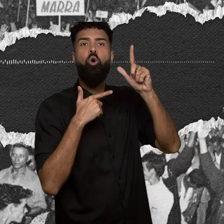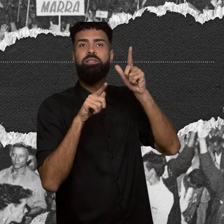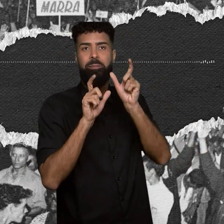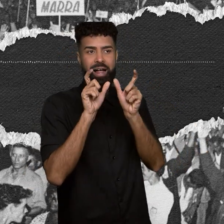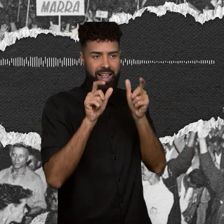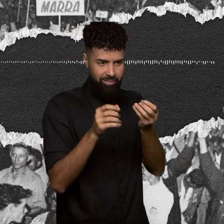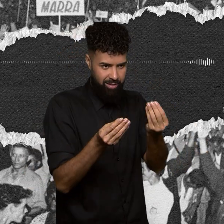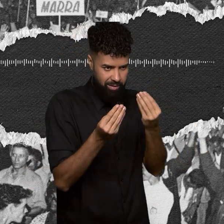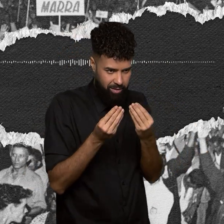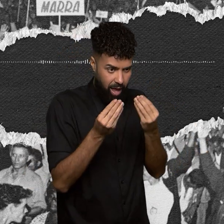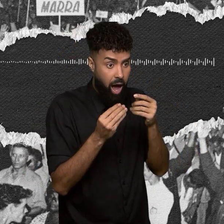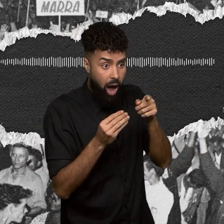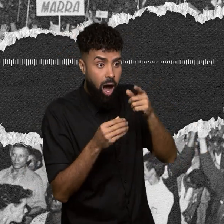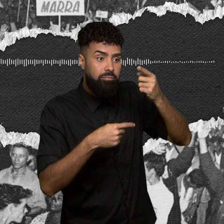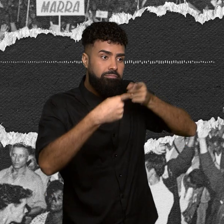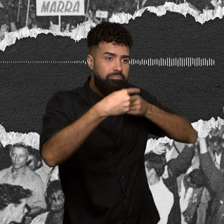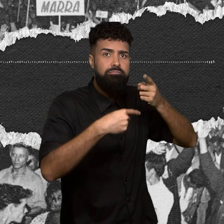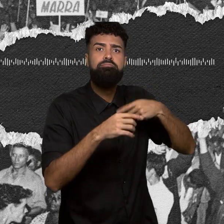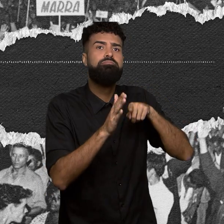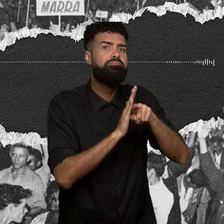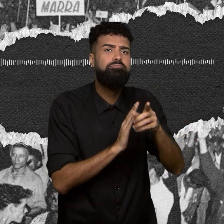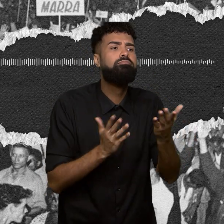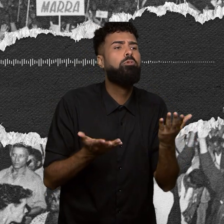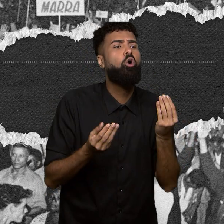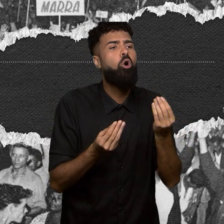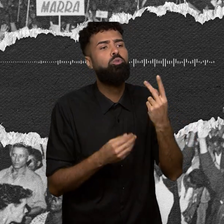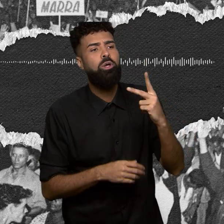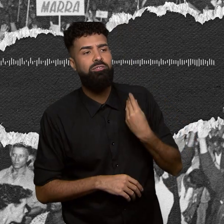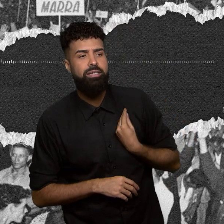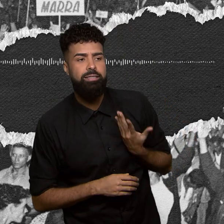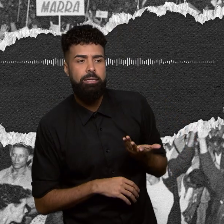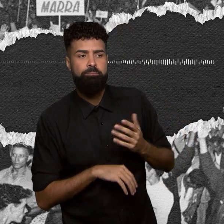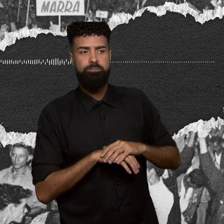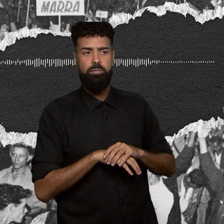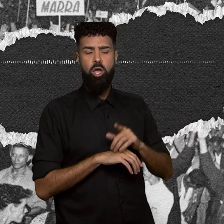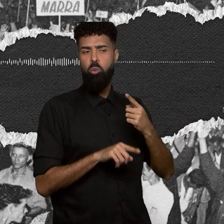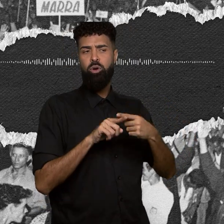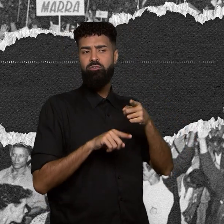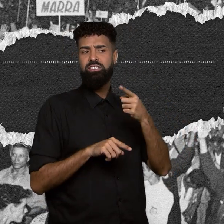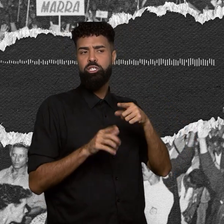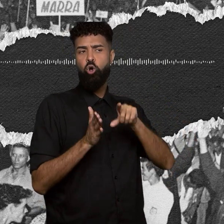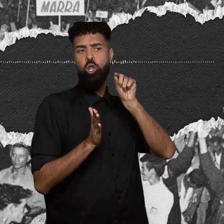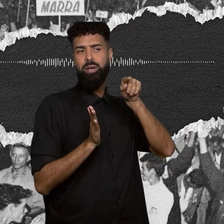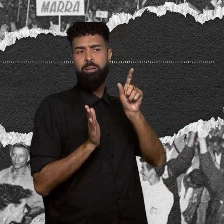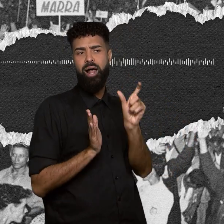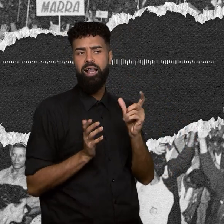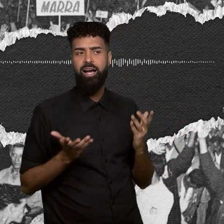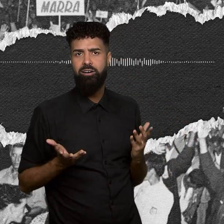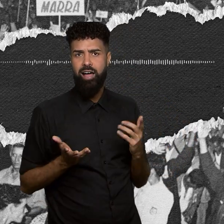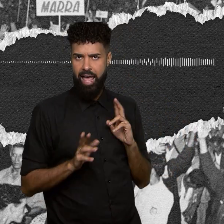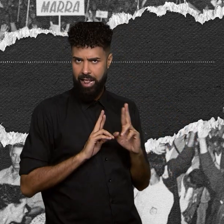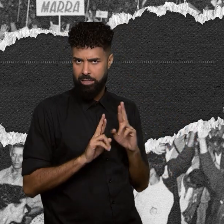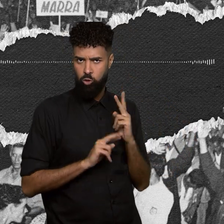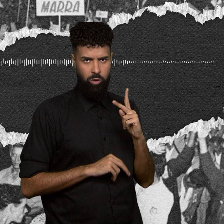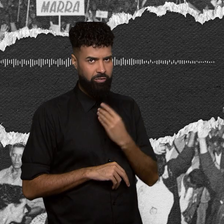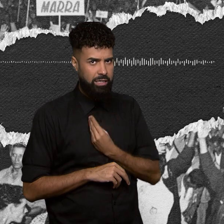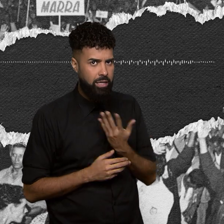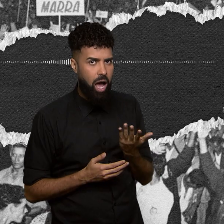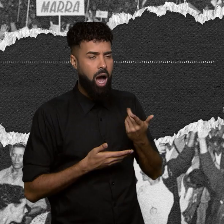criando e perguntava como era a vida deles, qual era a relação daquilo com a vida deles, como era no cotidiano, e você fazia o trabalho